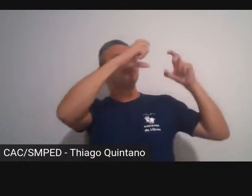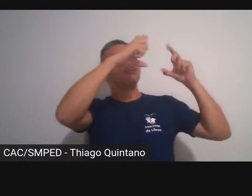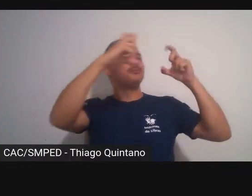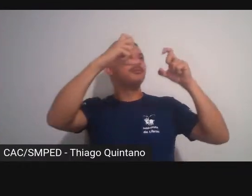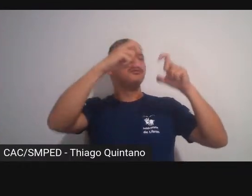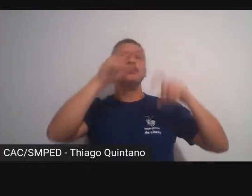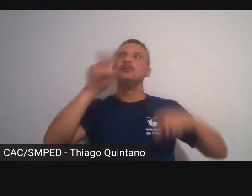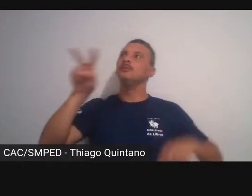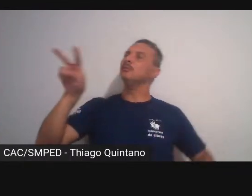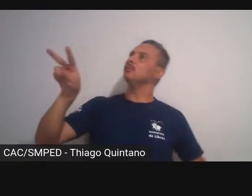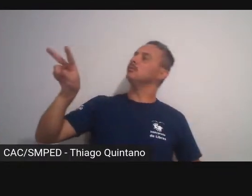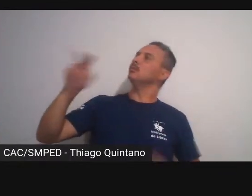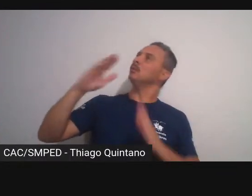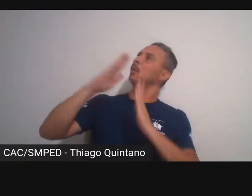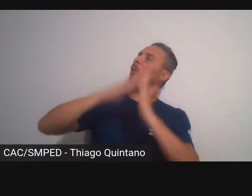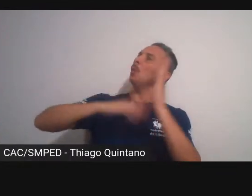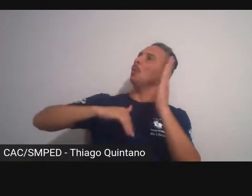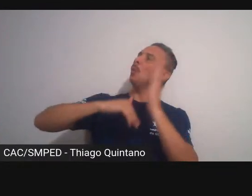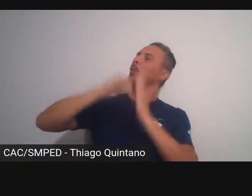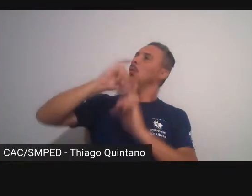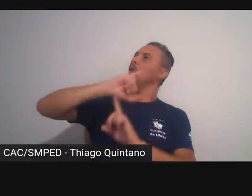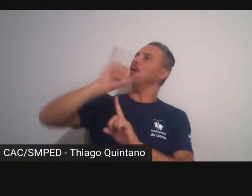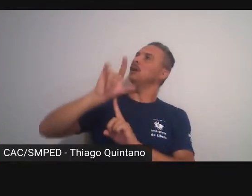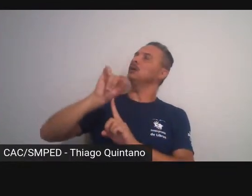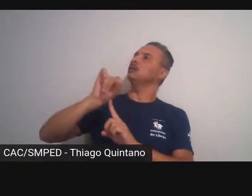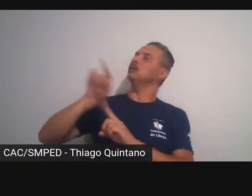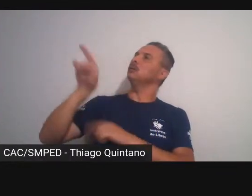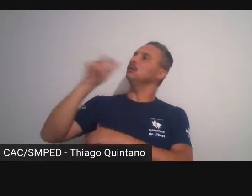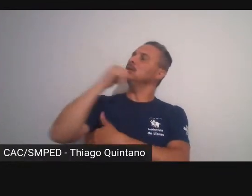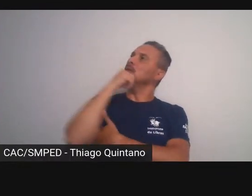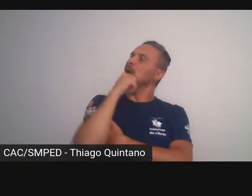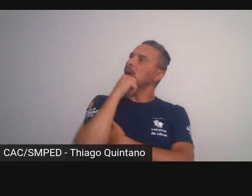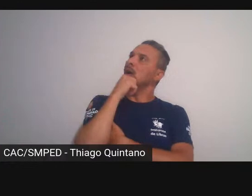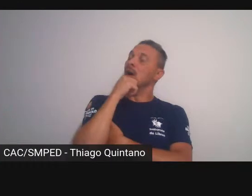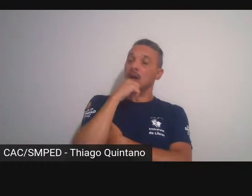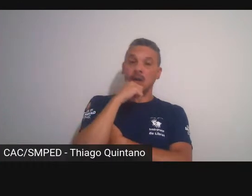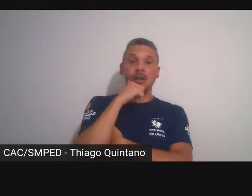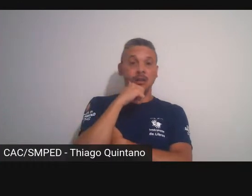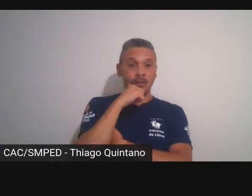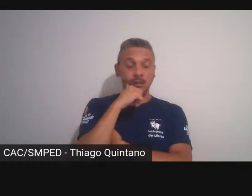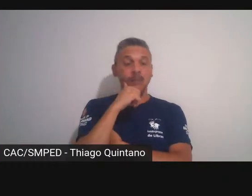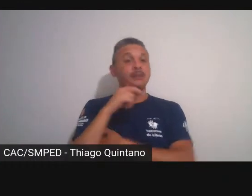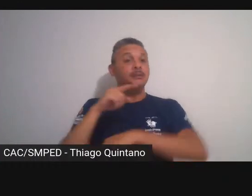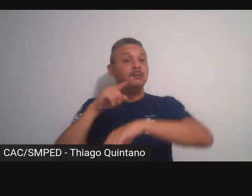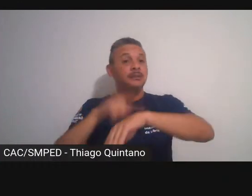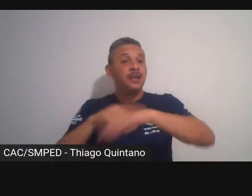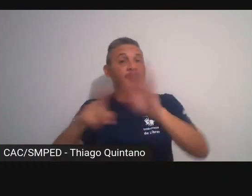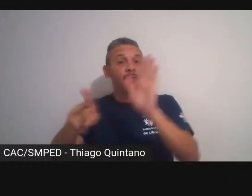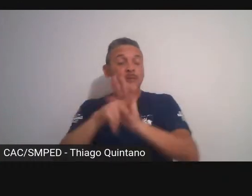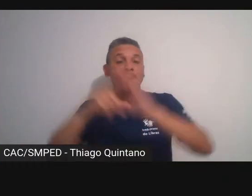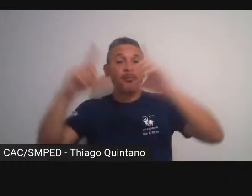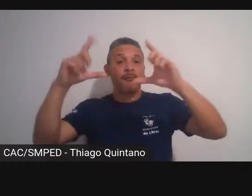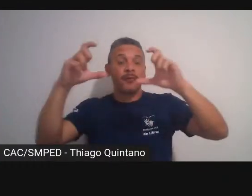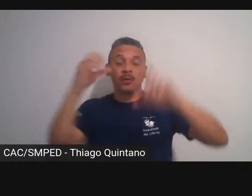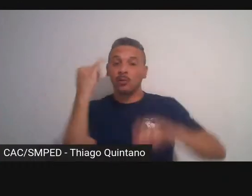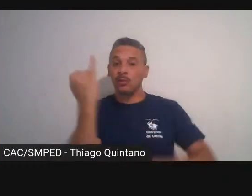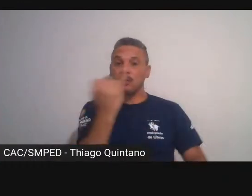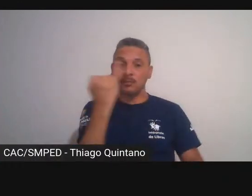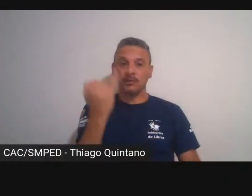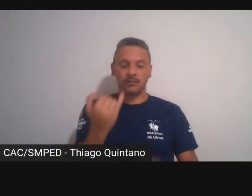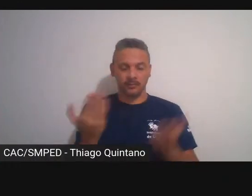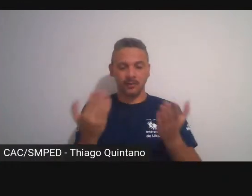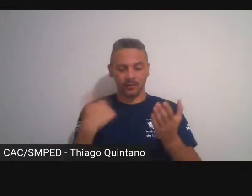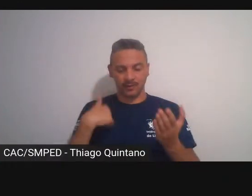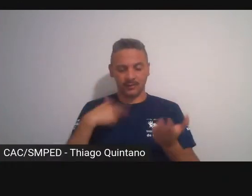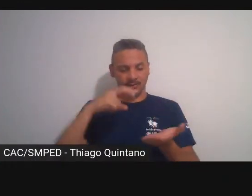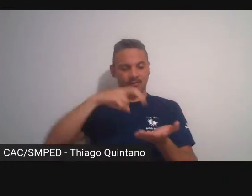aquela pintura então o tempo da fotografia para mim é muito importante hoje de manhã mesmo eu